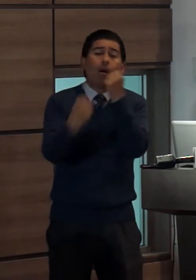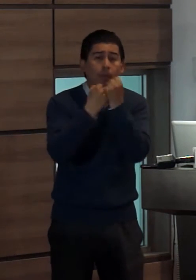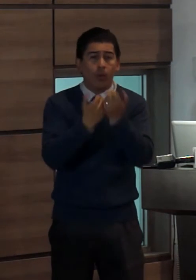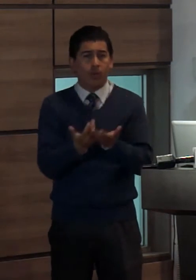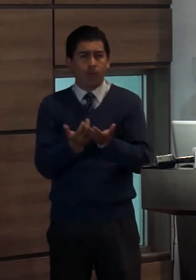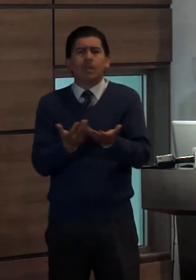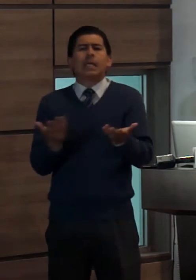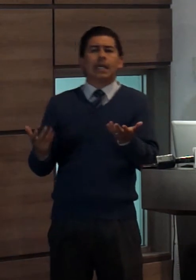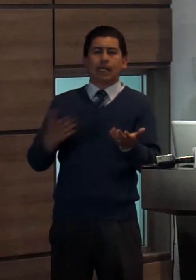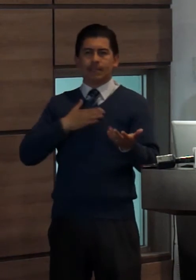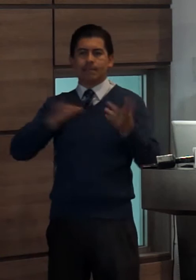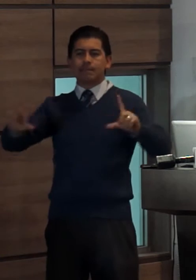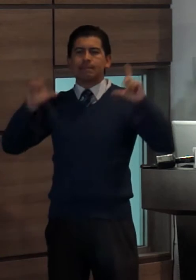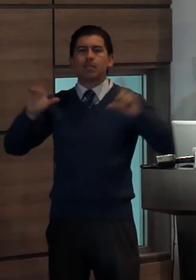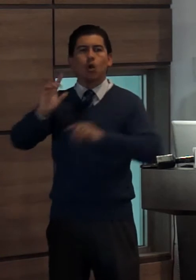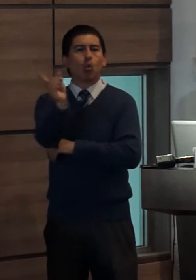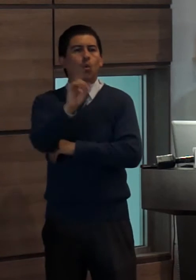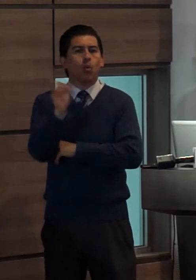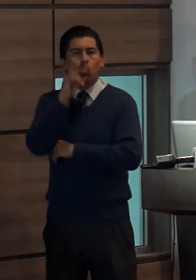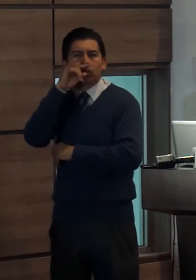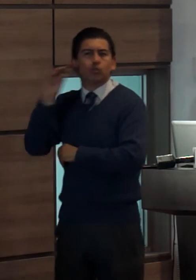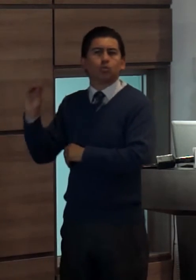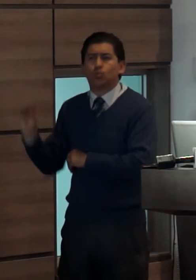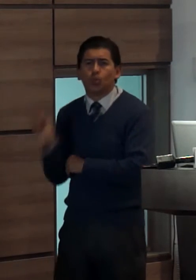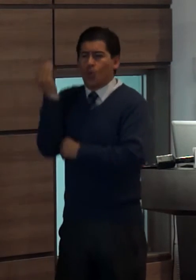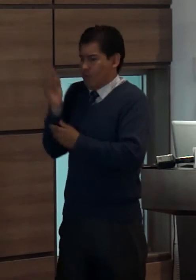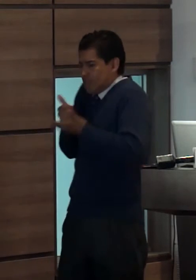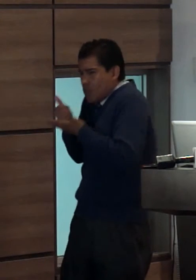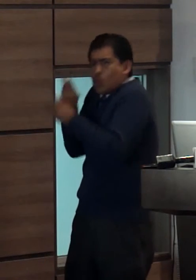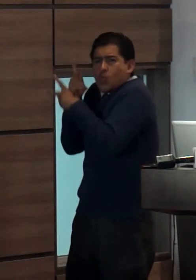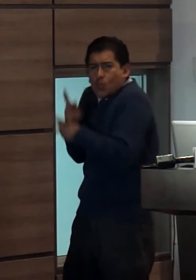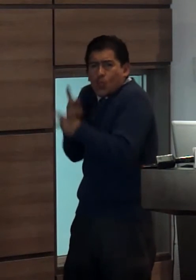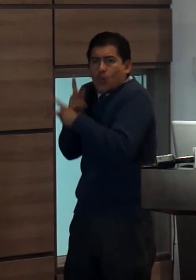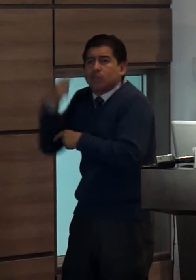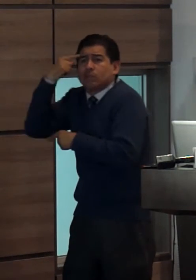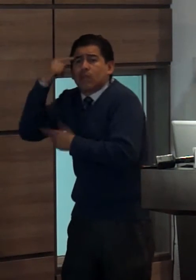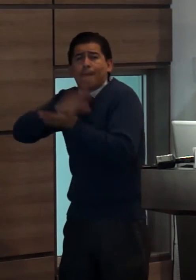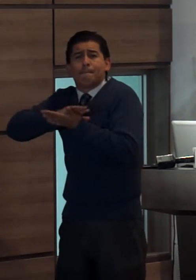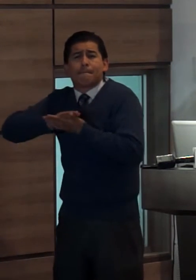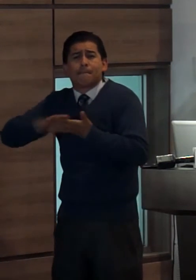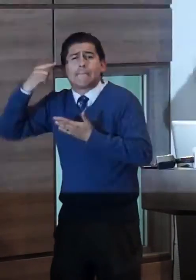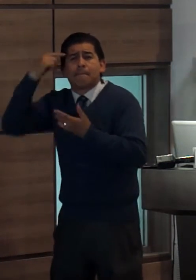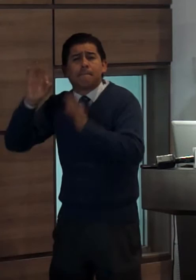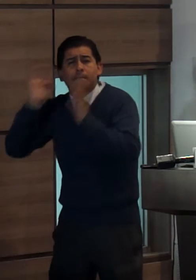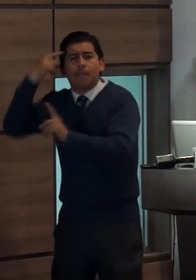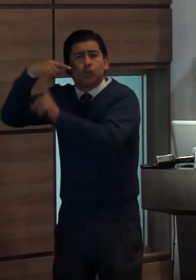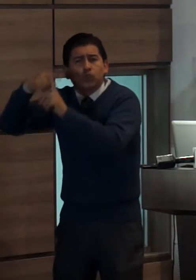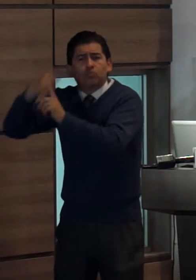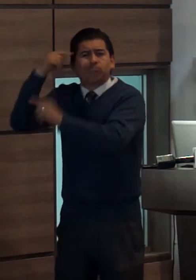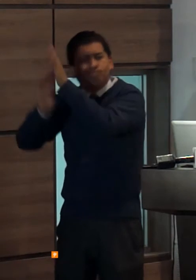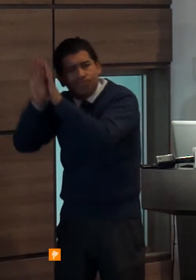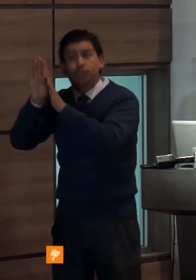como fin cuidar los derechos de las presentes y futuras generaciones de ecuatorianas y ecuatorianos